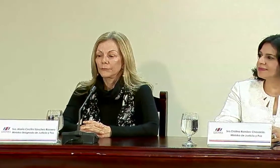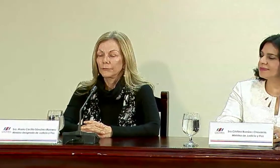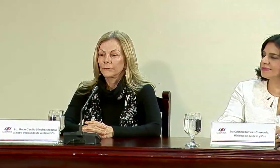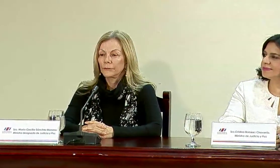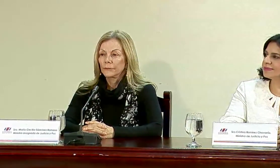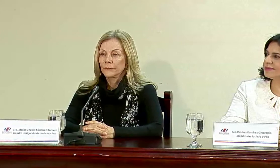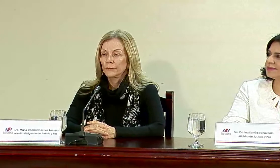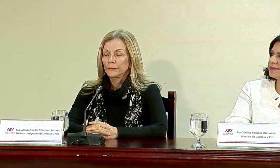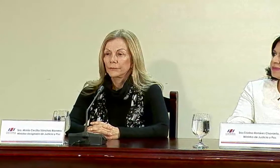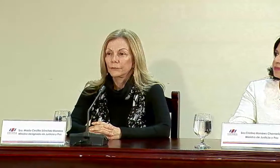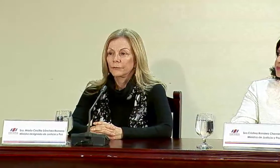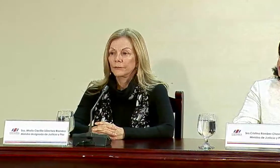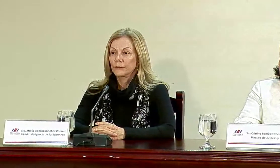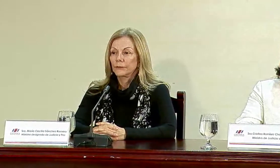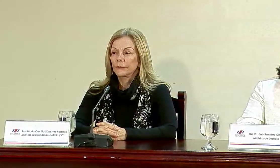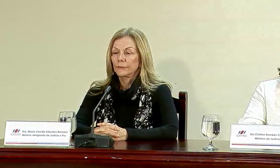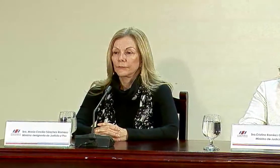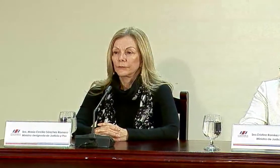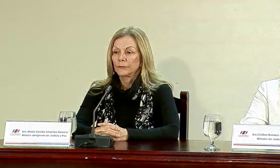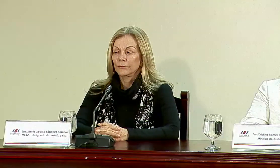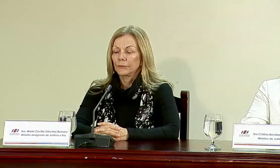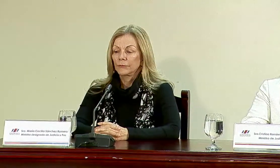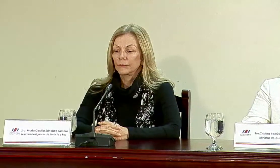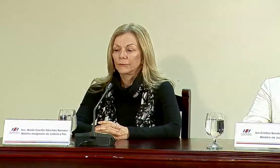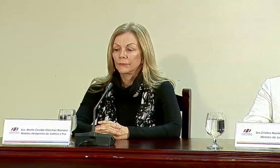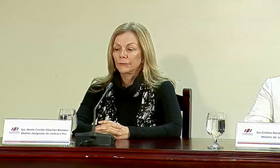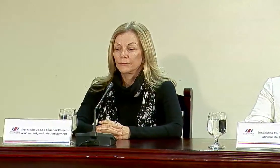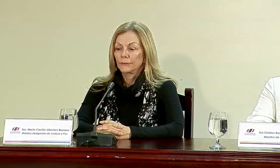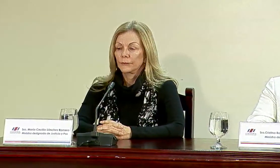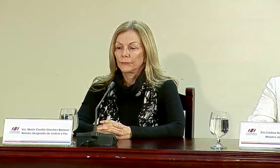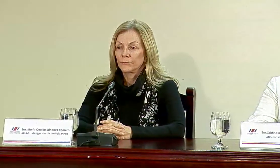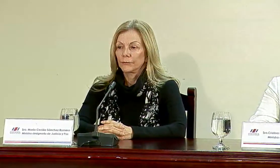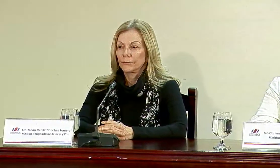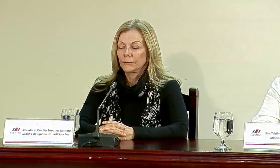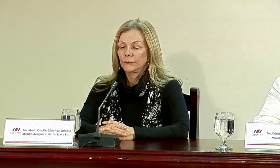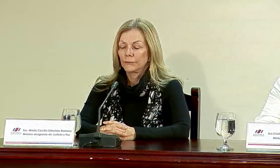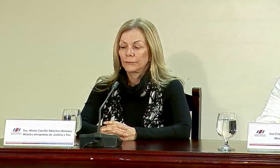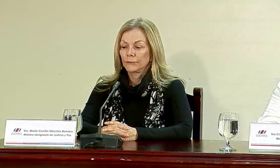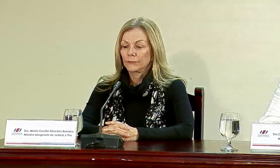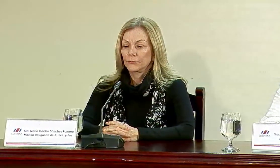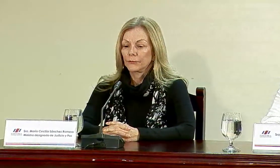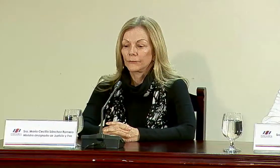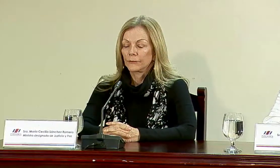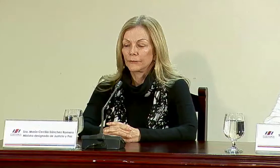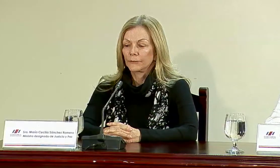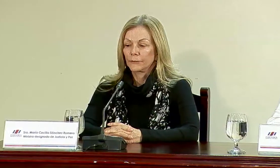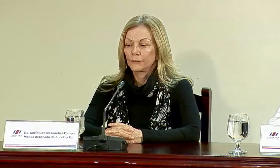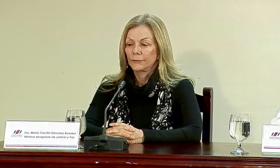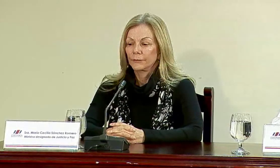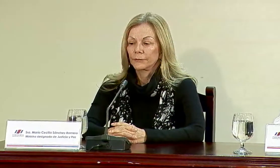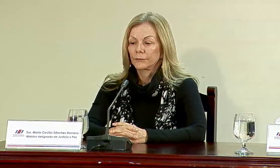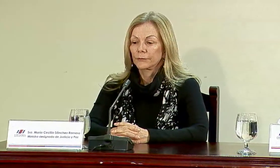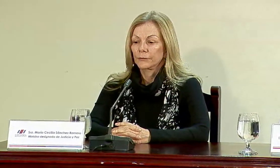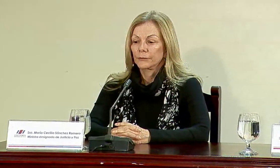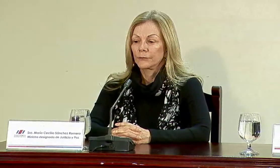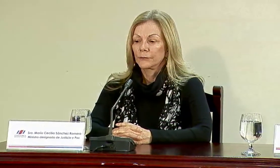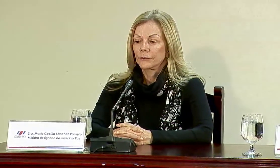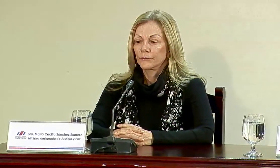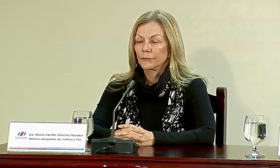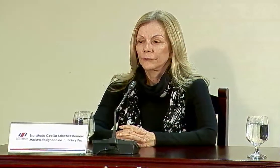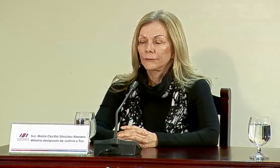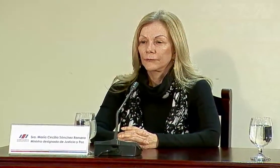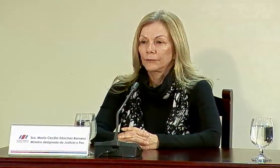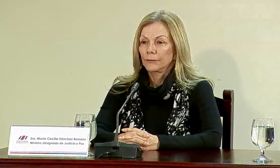sistema penitenciario, derecho penal y transparencia en la gestión de la Administración de Justicia. Tiene múltiples